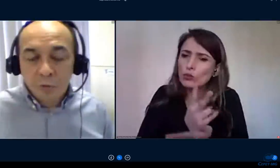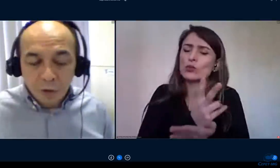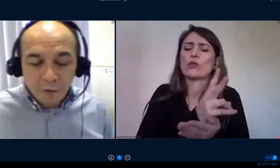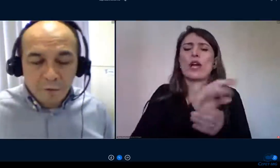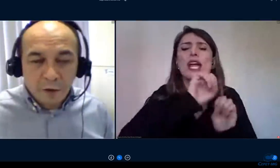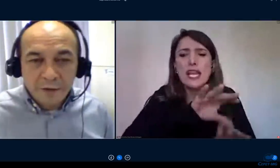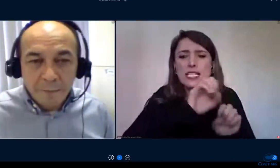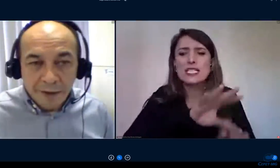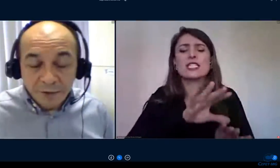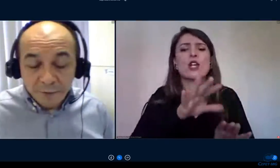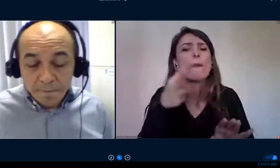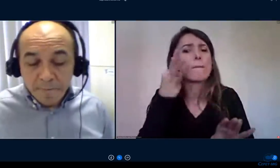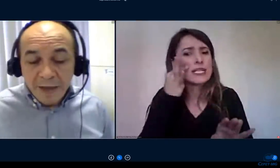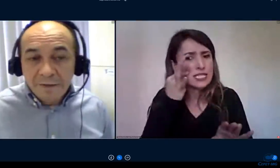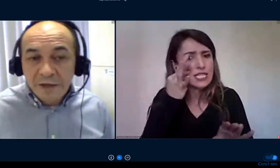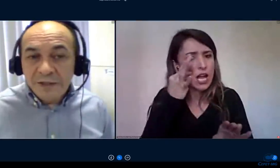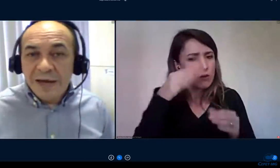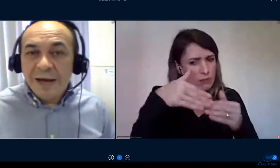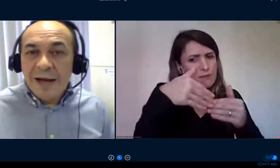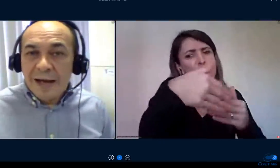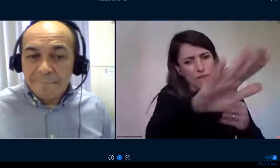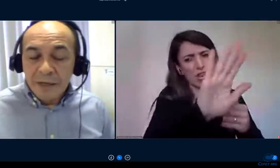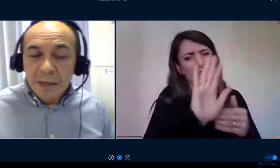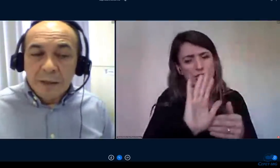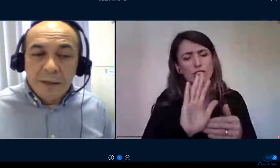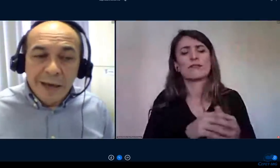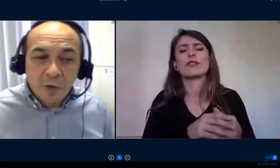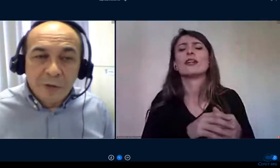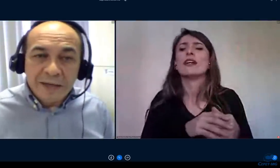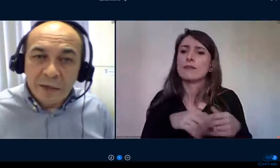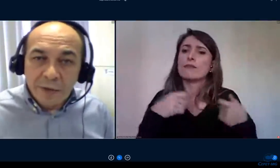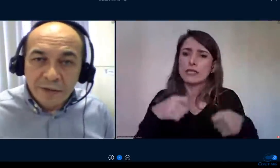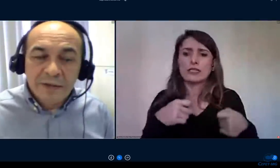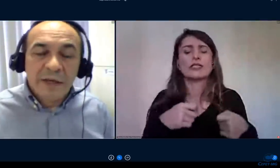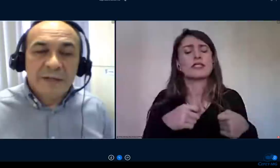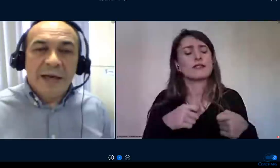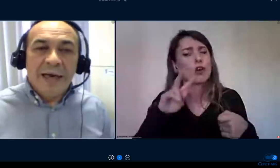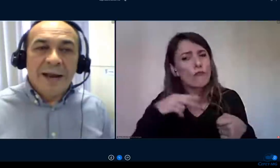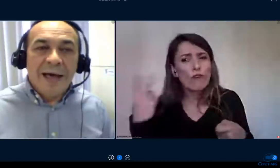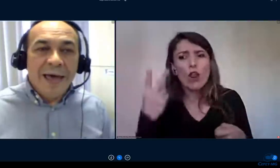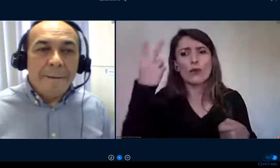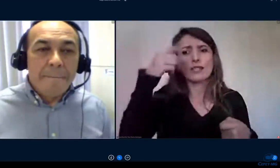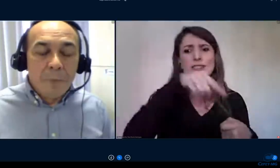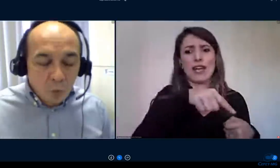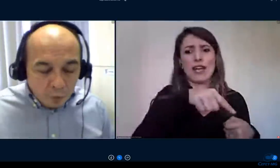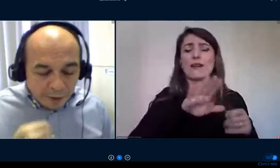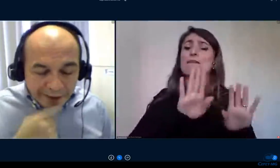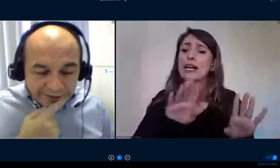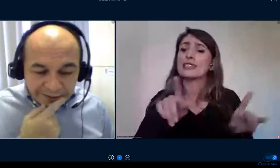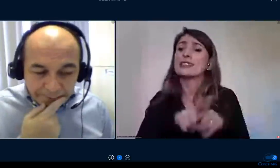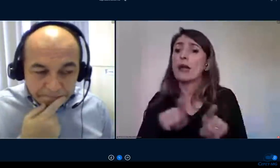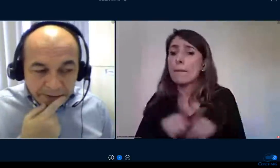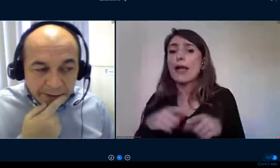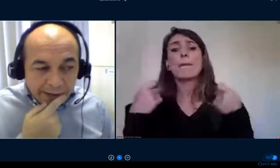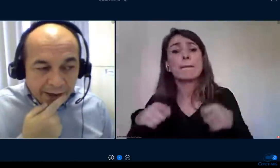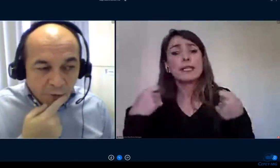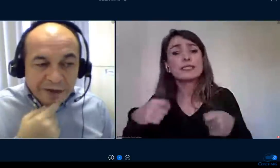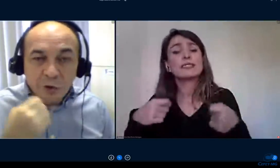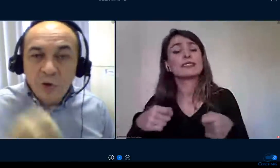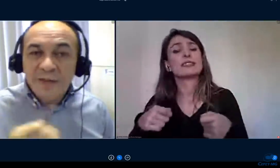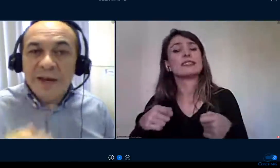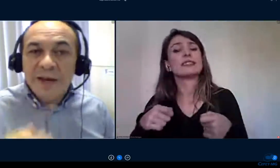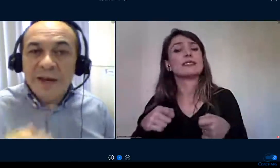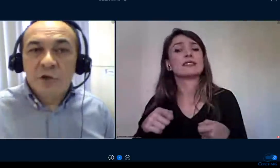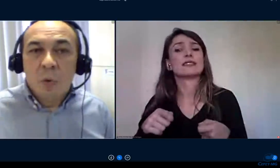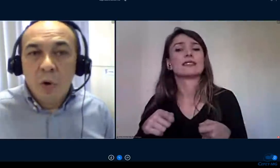muito fortemente destacar que a educação à distância ela é é assim é o